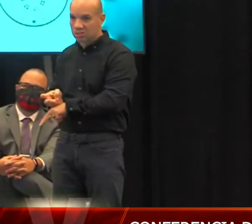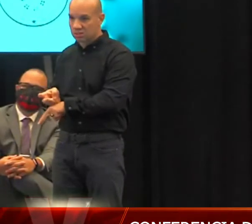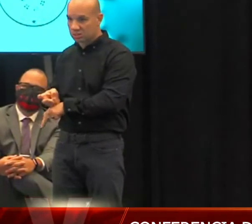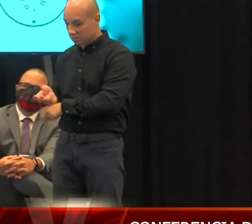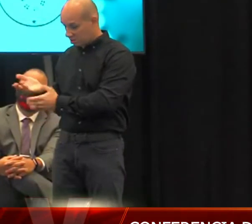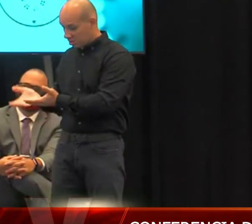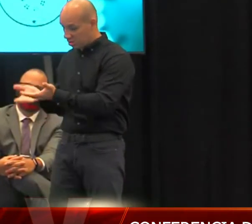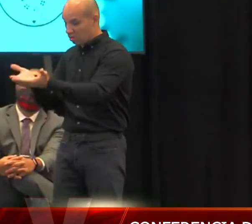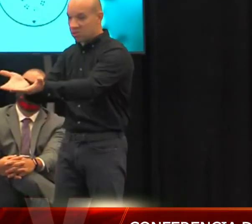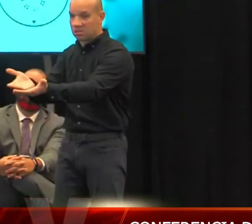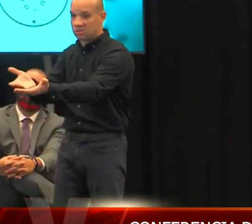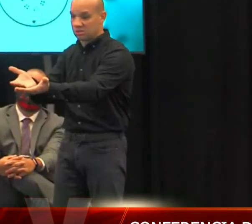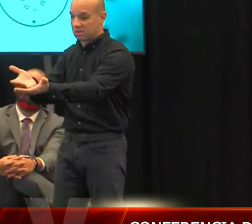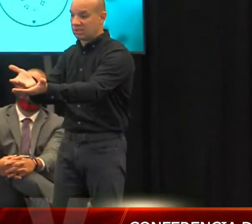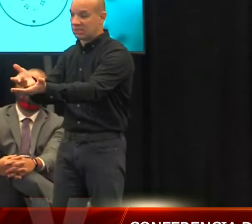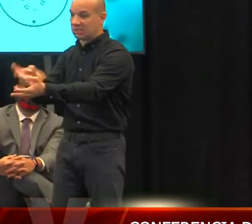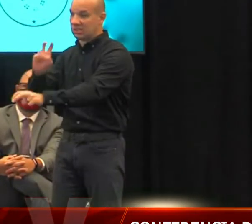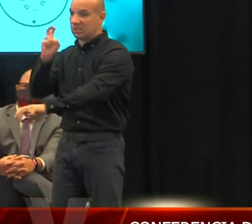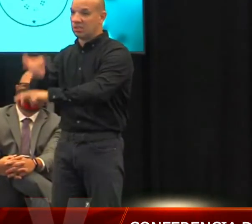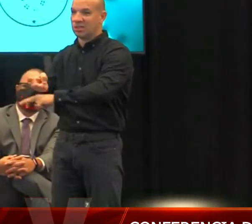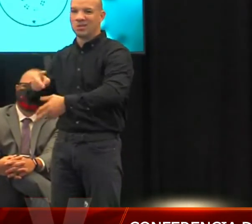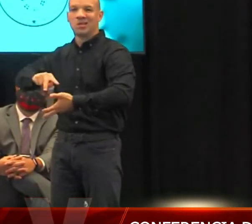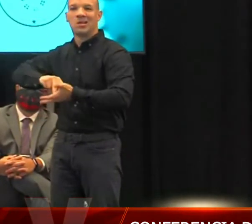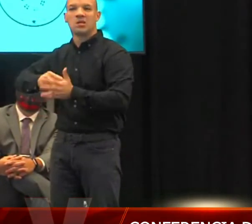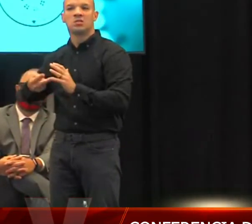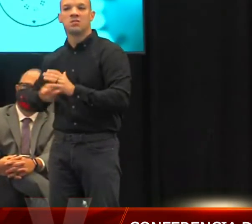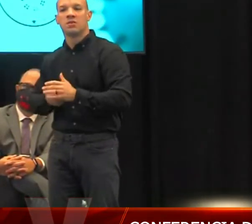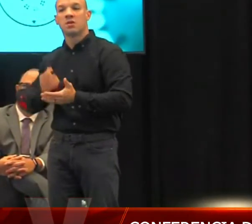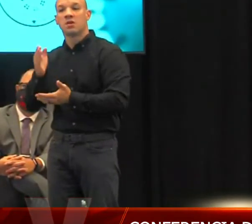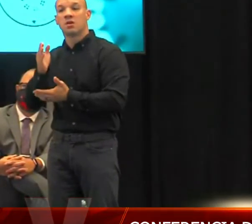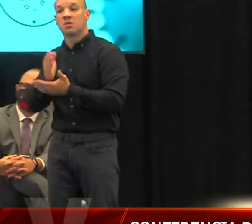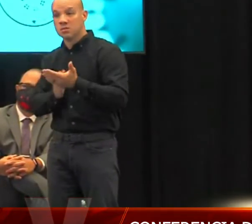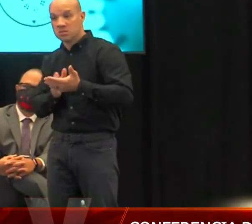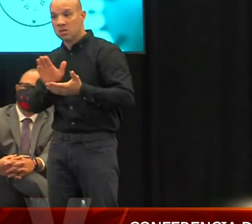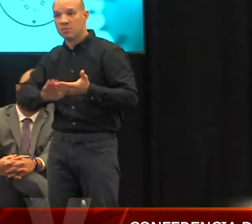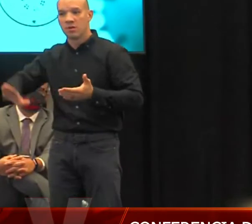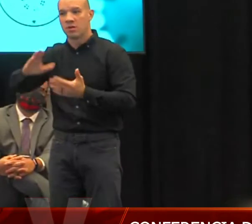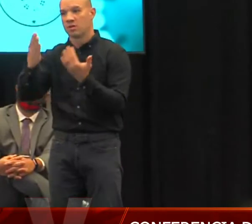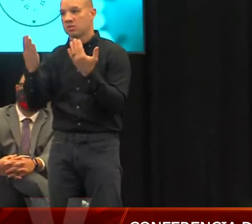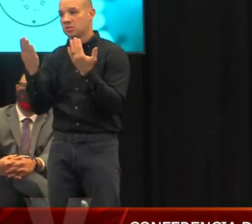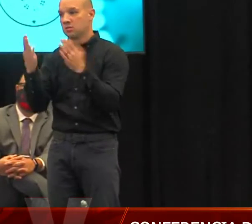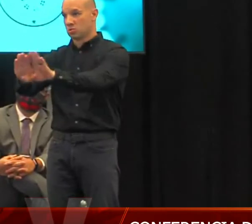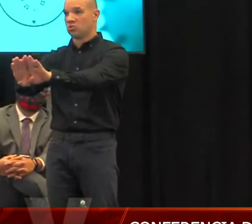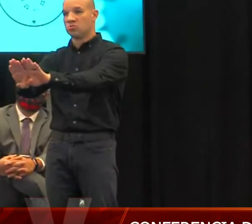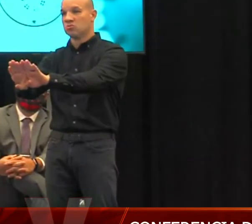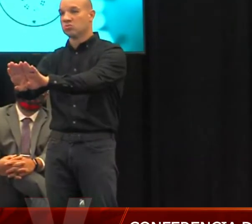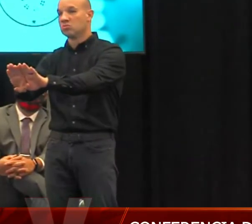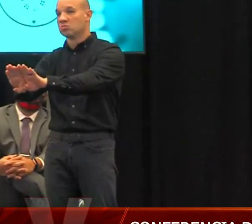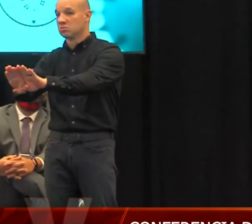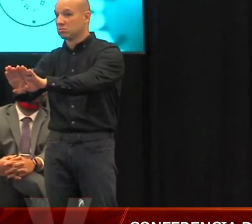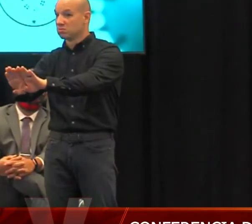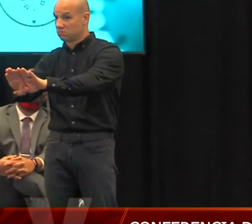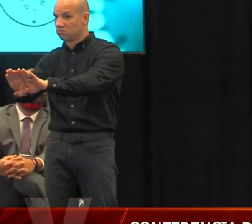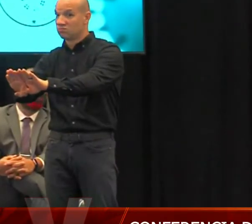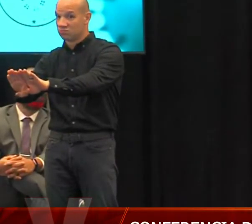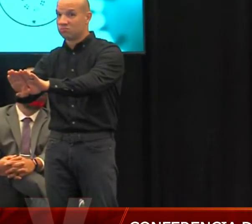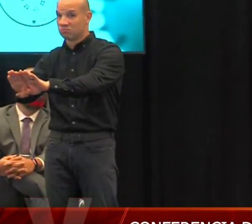implicaron cierre de algunos de los sectores por tiempos, que implicaron cierres